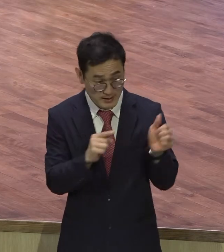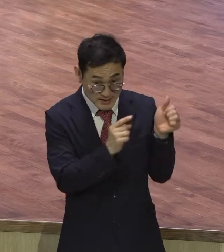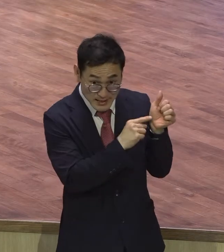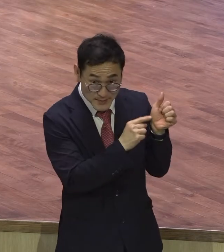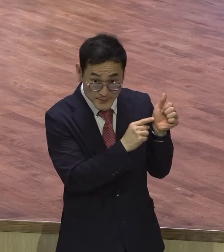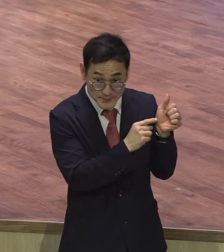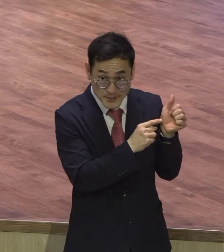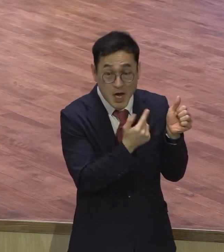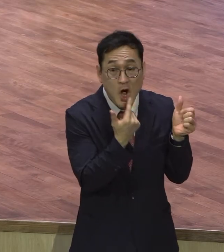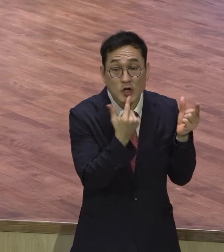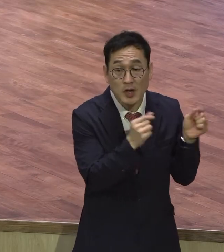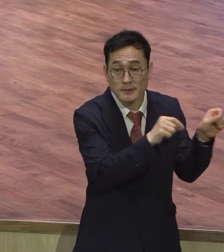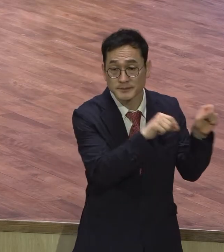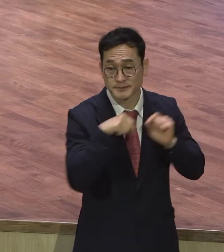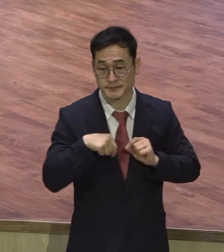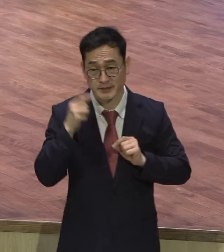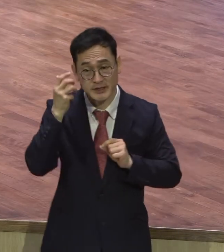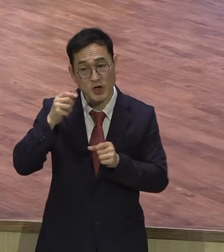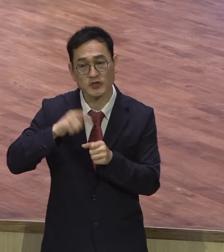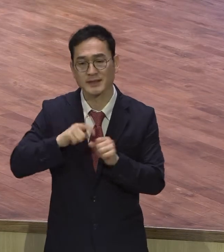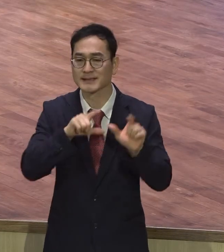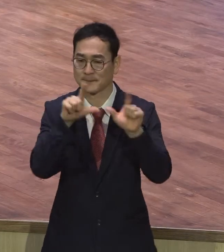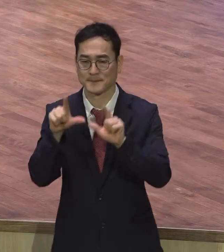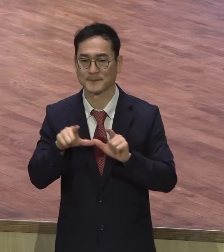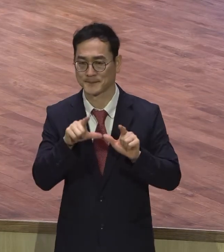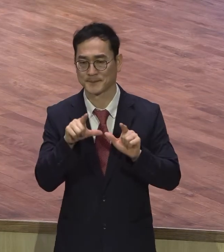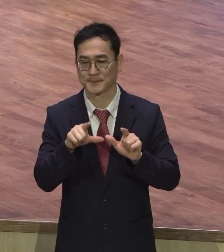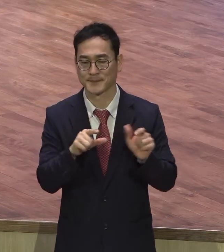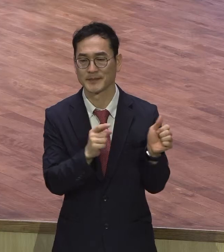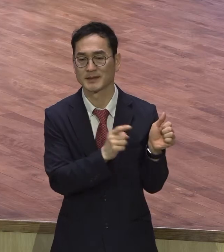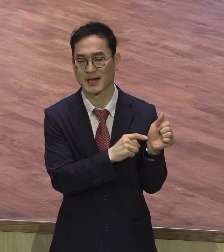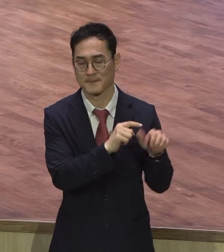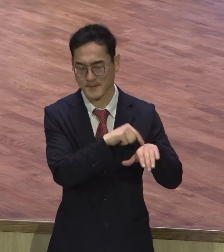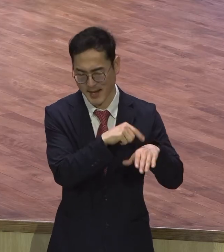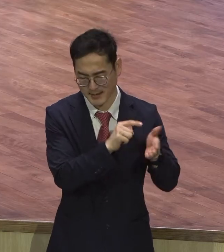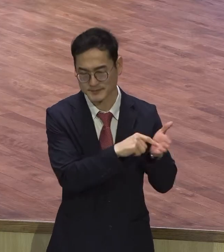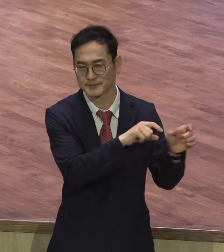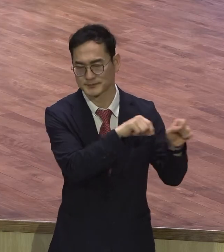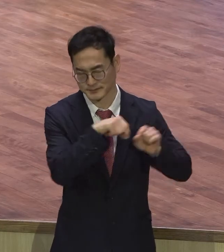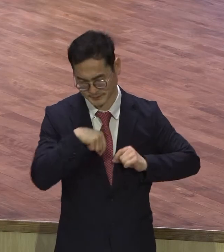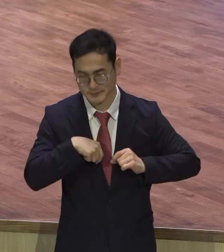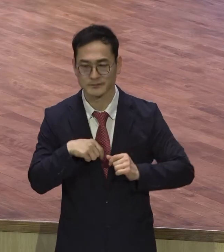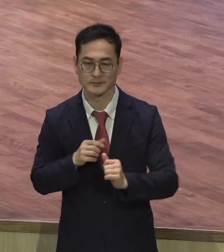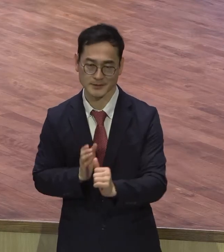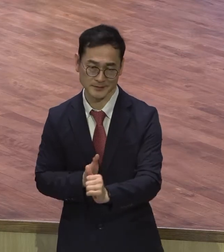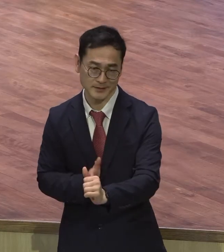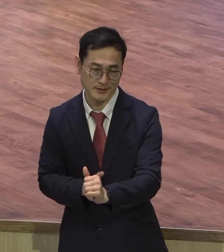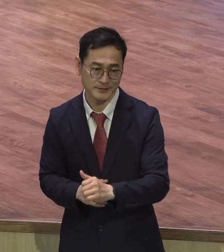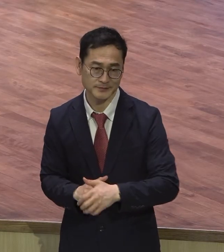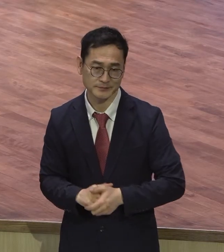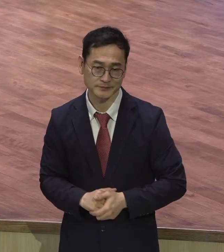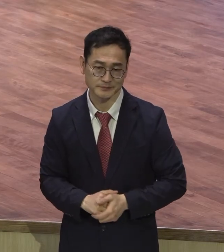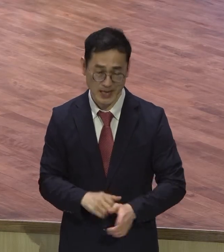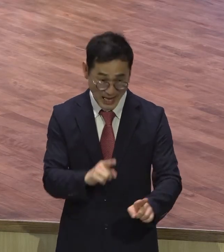가주시길 바랍니다. 백부장의 자세 이 백부가 한 영혼에 불쌍한 영혼. 한마디로